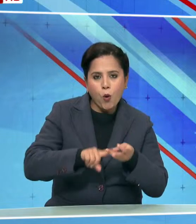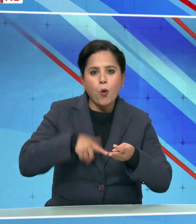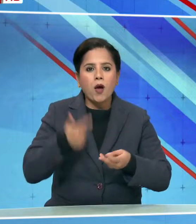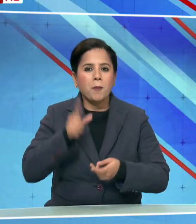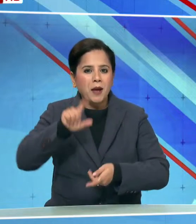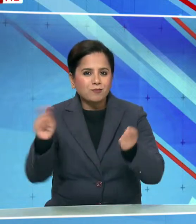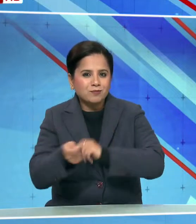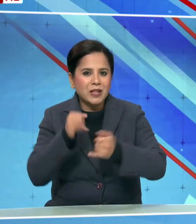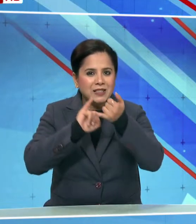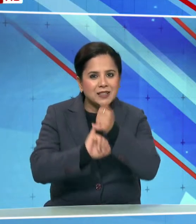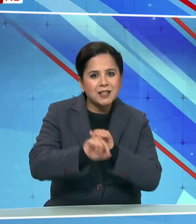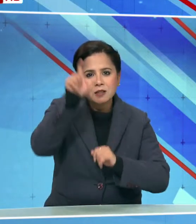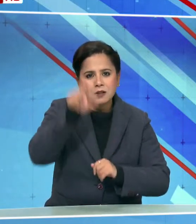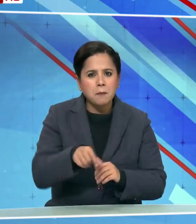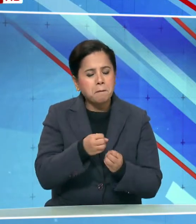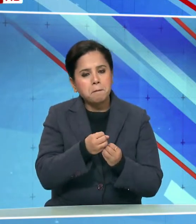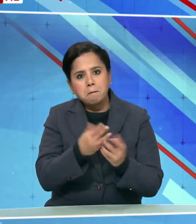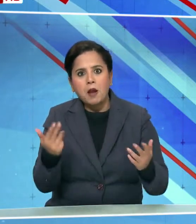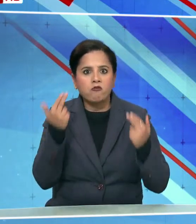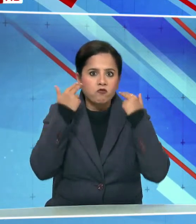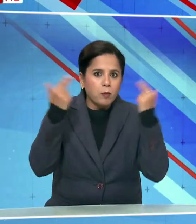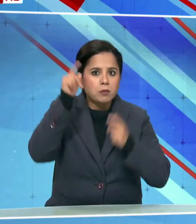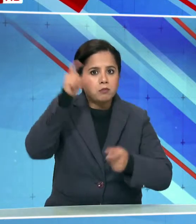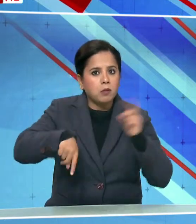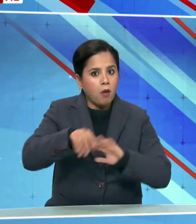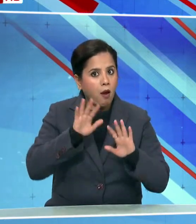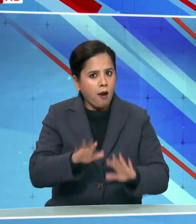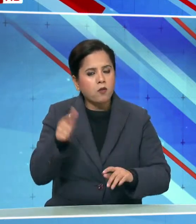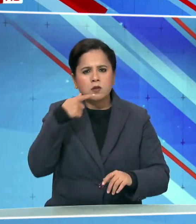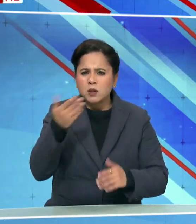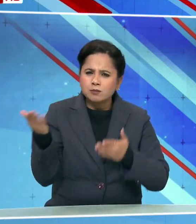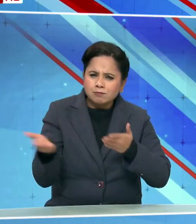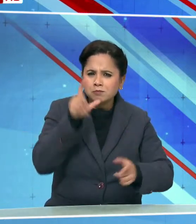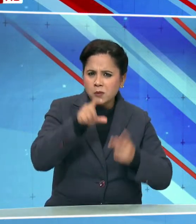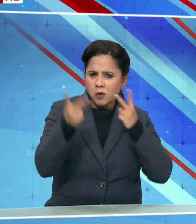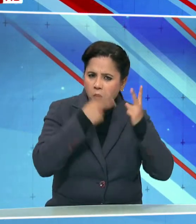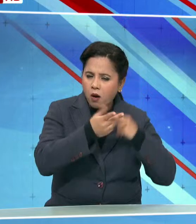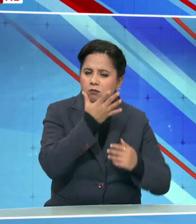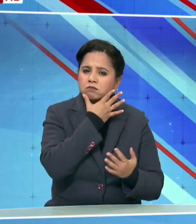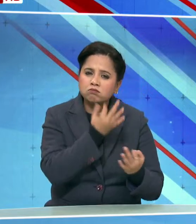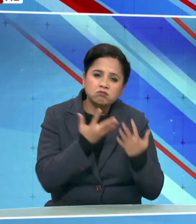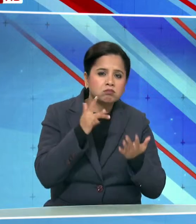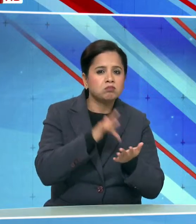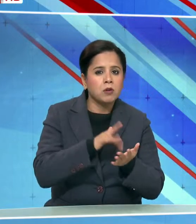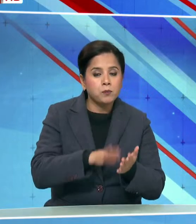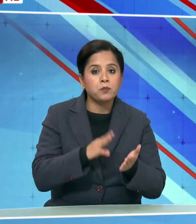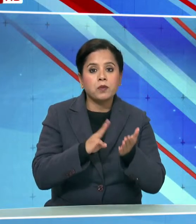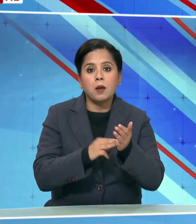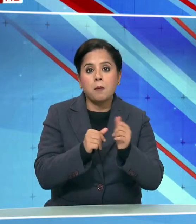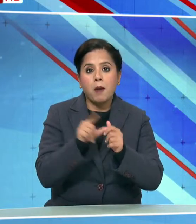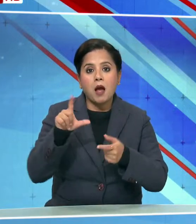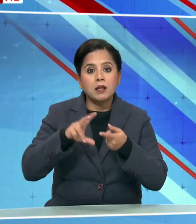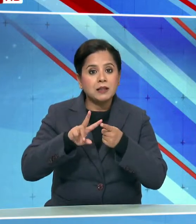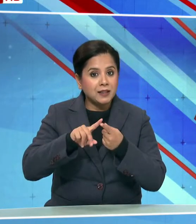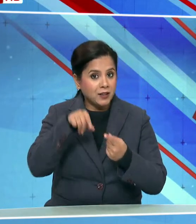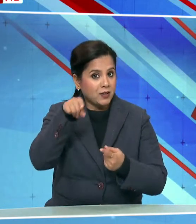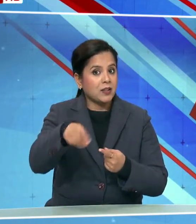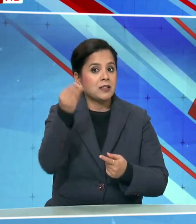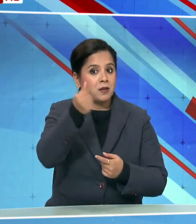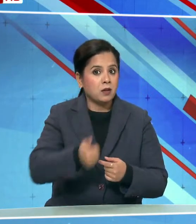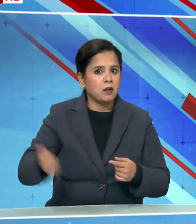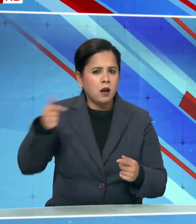सचिन तंदूलकर सहित कई मशुहूर हस्तियां शामिल हैं इस बीच माल्दीव के कुछ नेताओं की और से